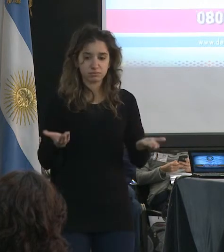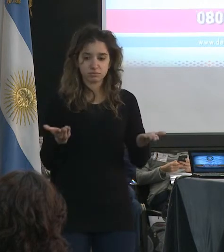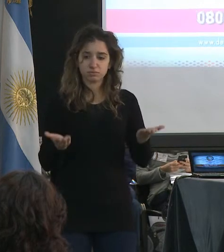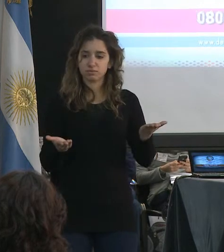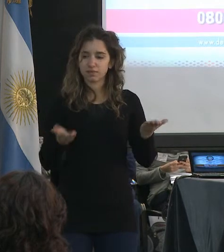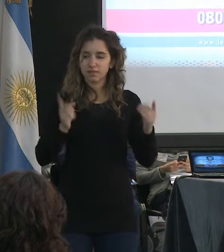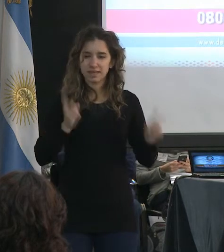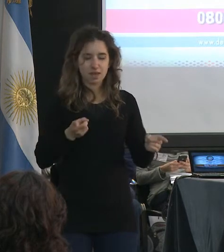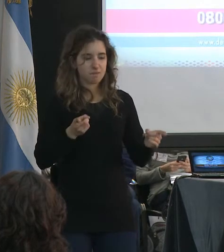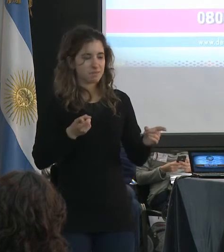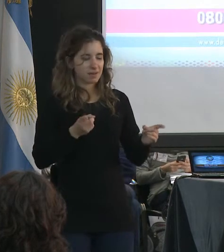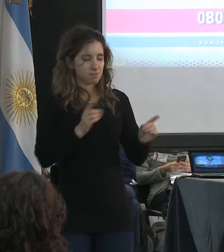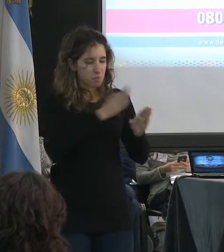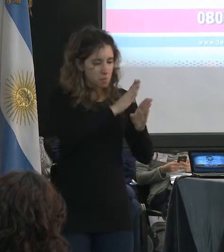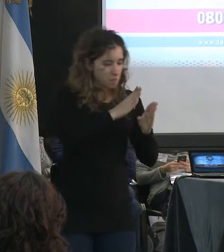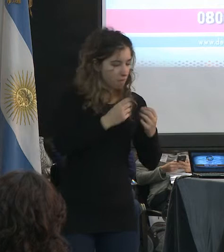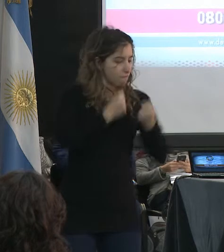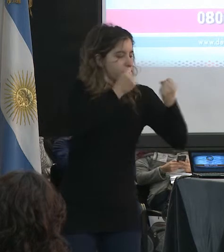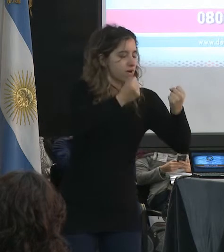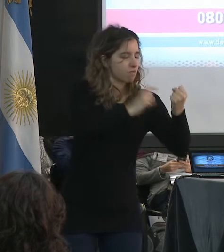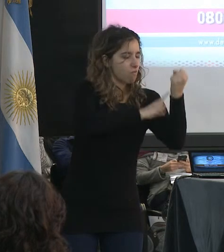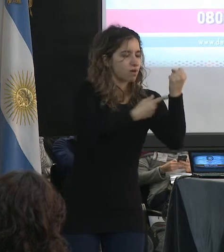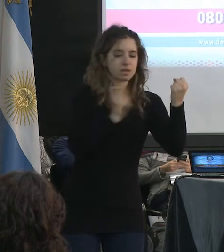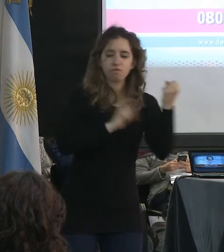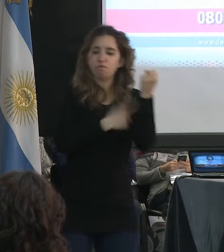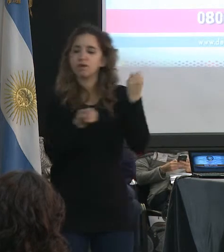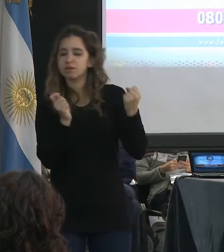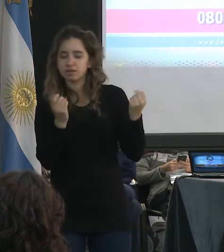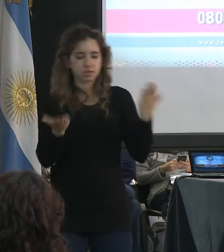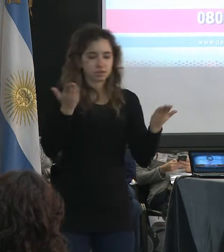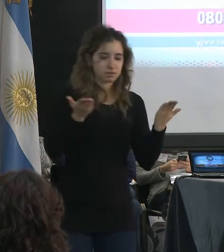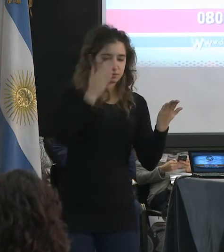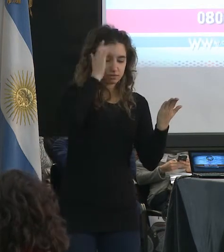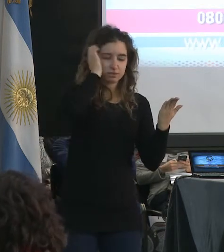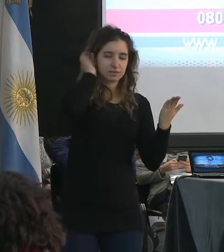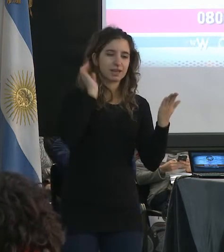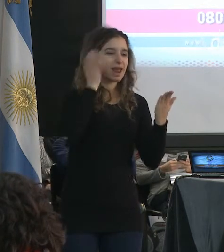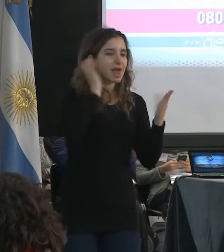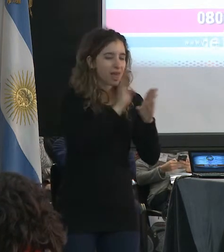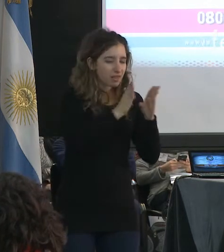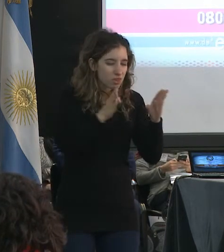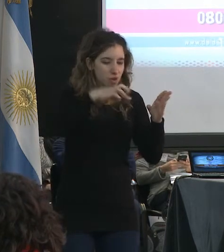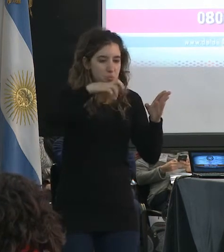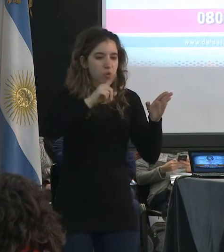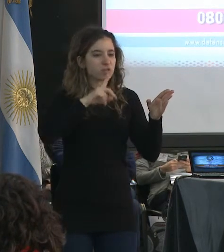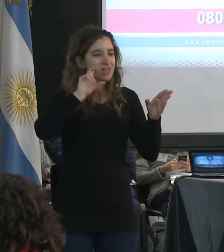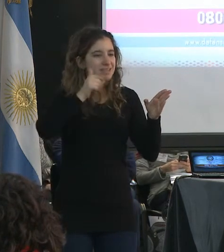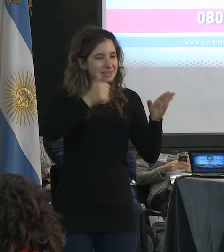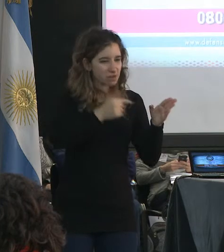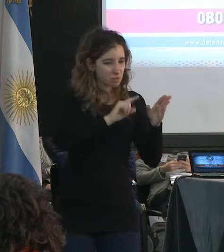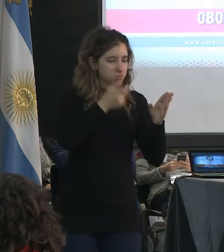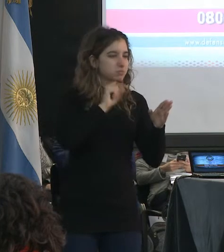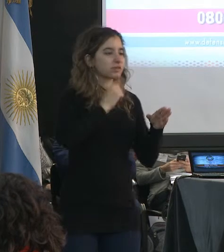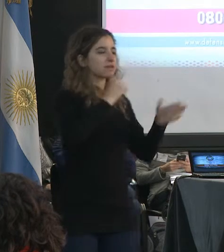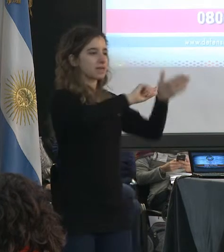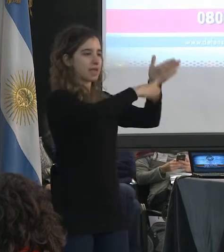competencia por la potencia que es otro de los problemas que tenemos en el interior donde prácticamente a la radio de Capital